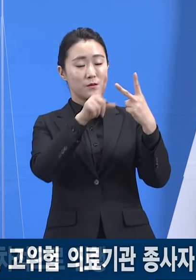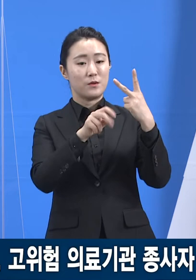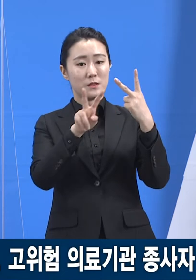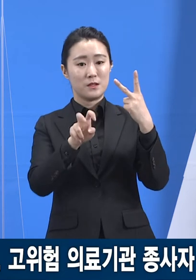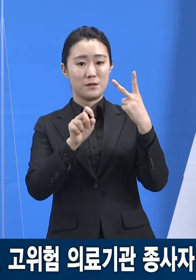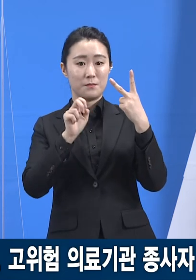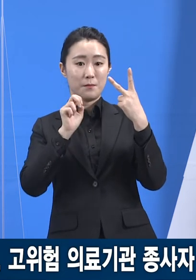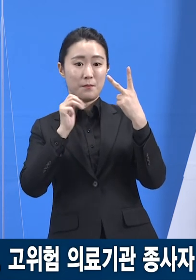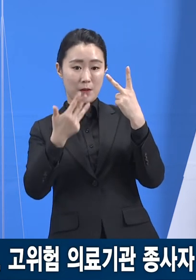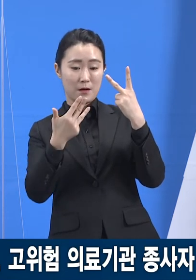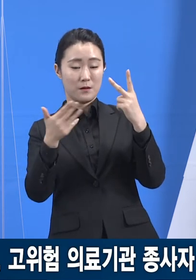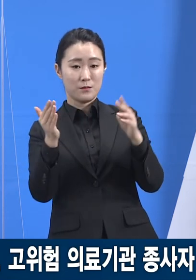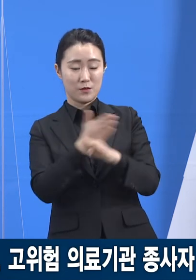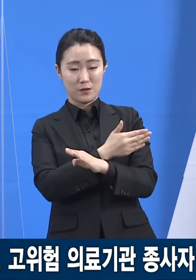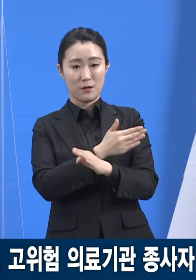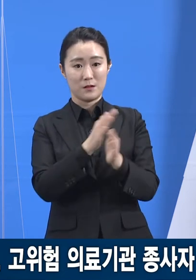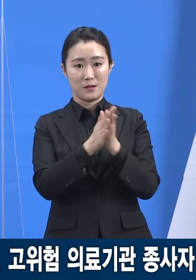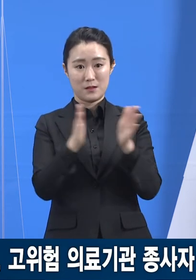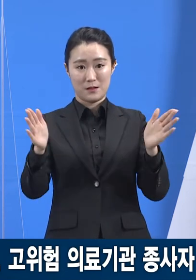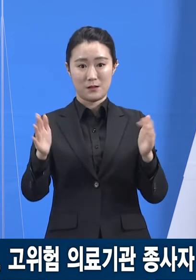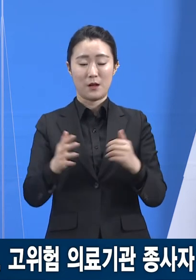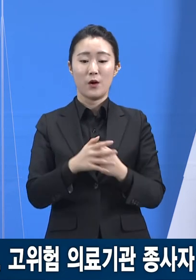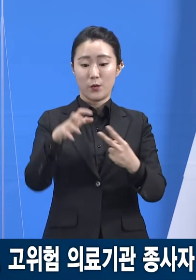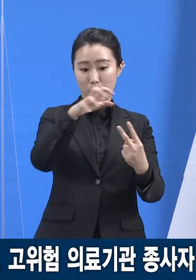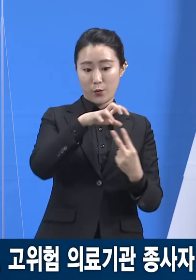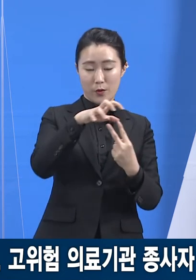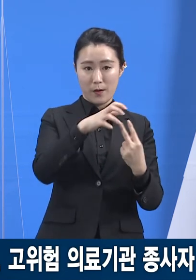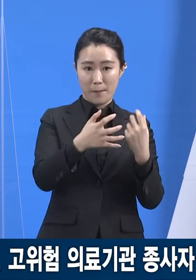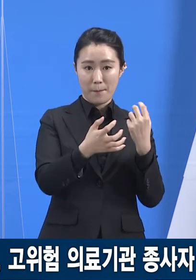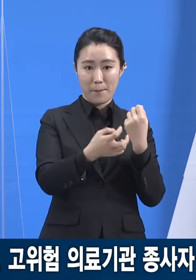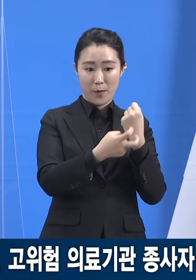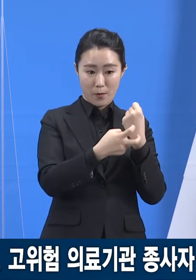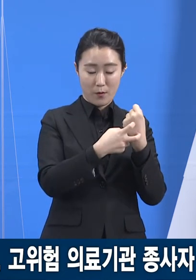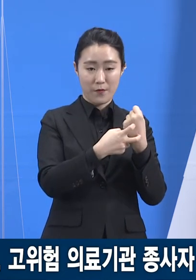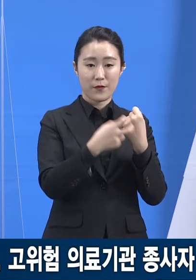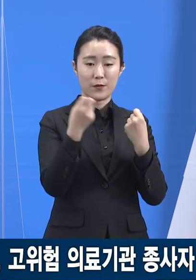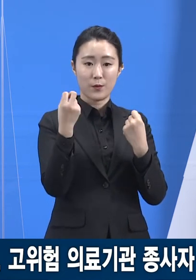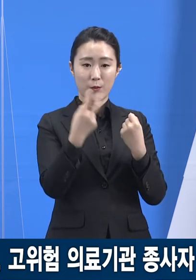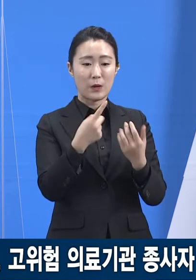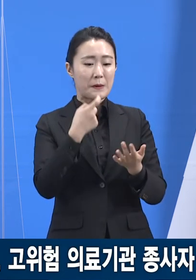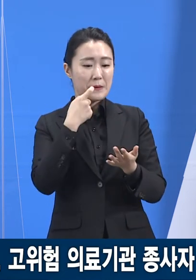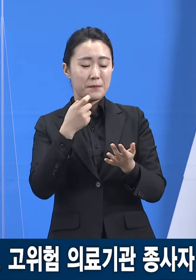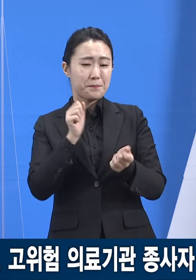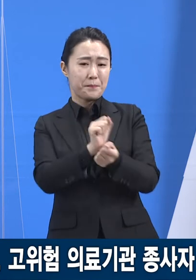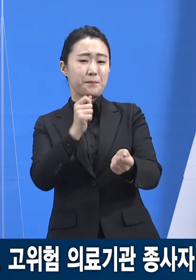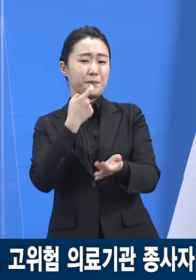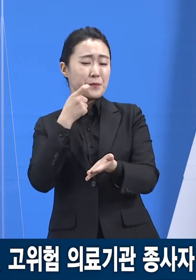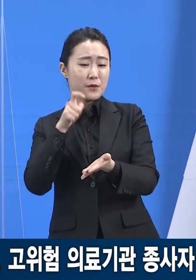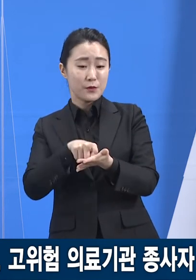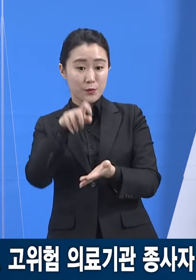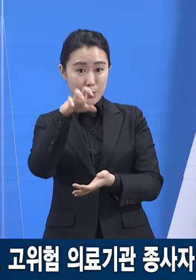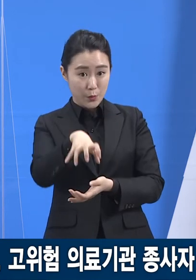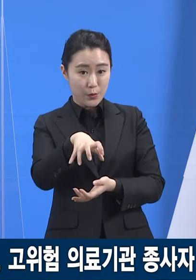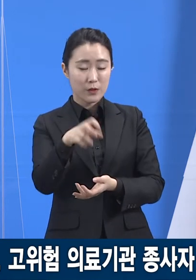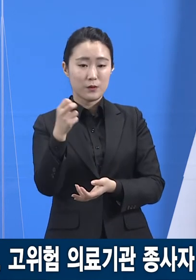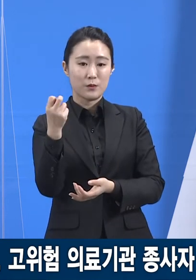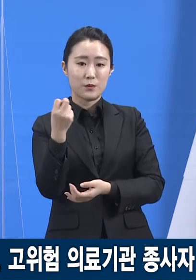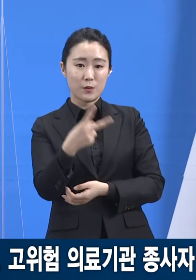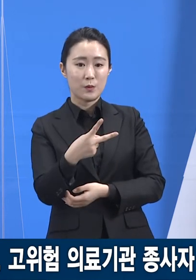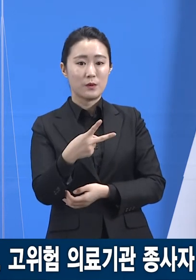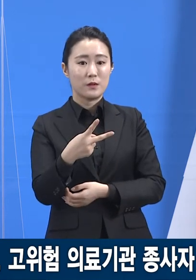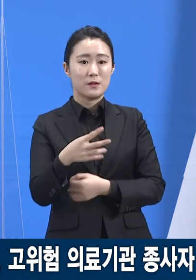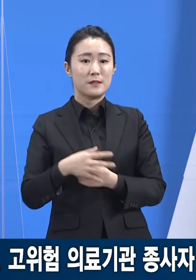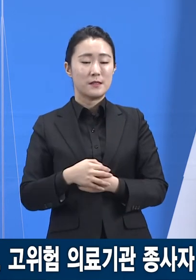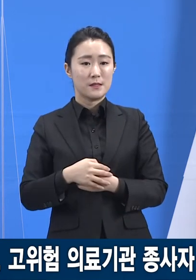요양병원 입소자, 종사자, 고위험의료기관의 종사자, 정신요양시설의 입소자, 종사자 등